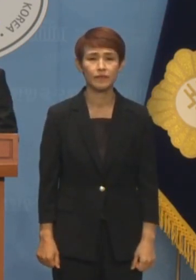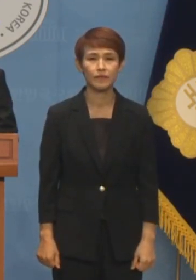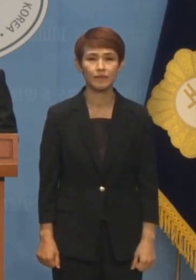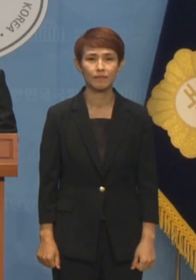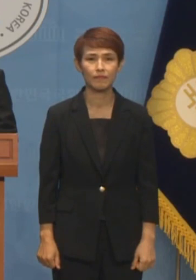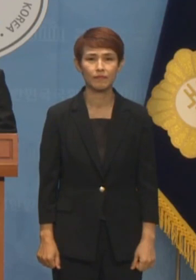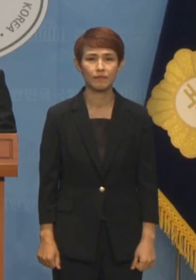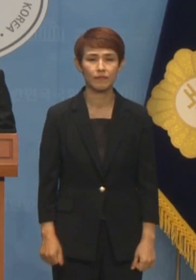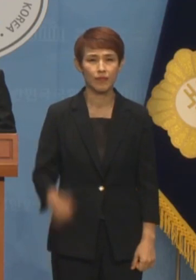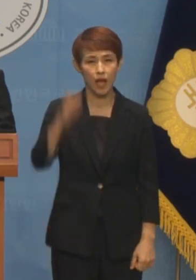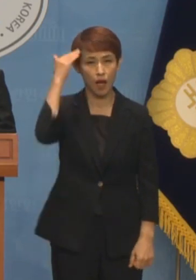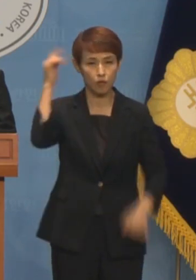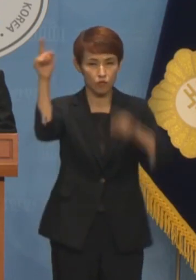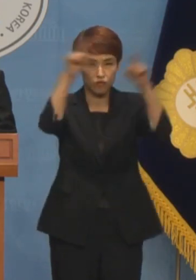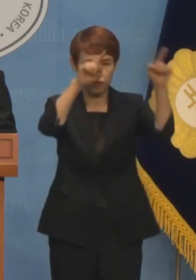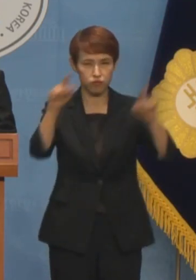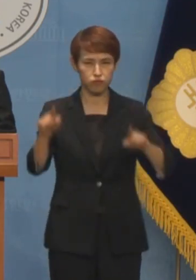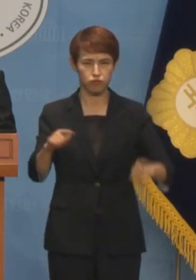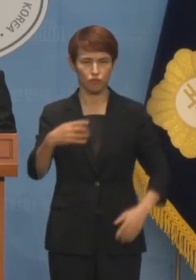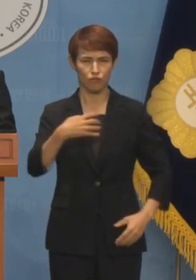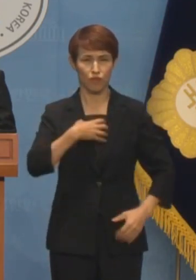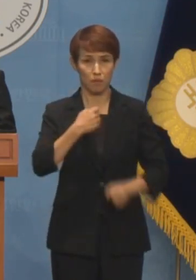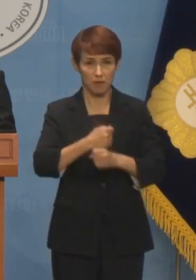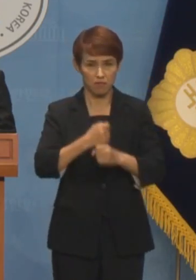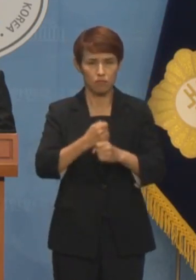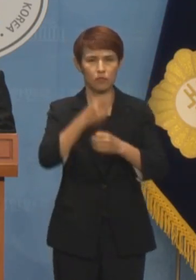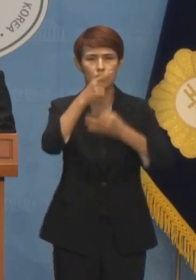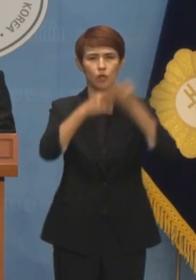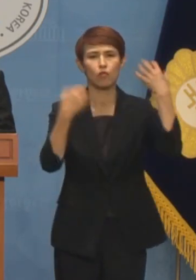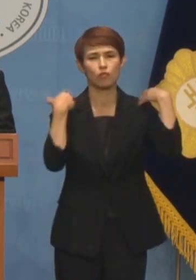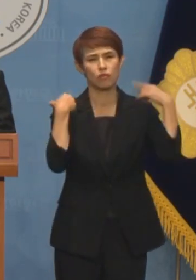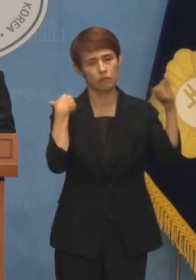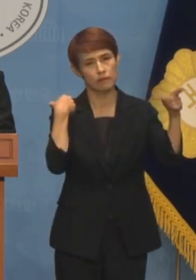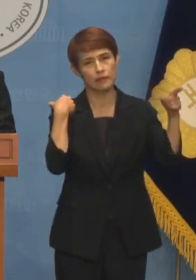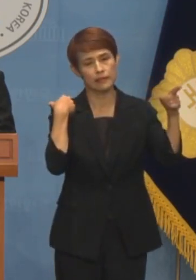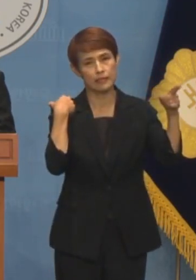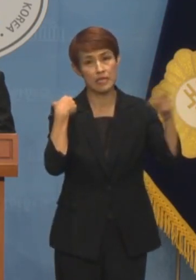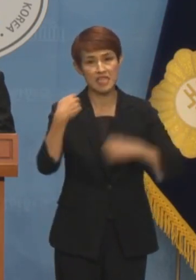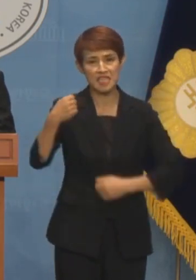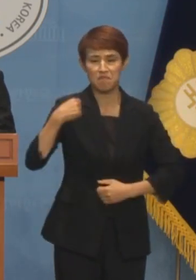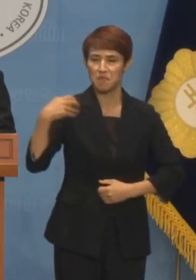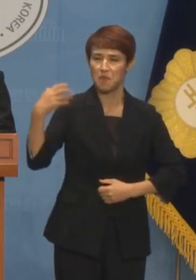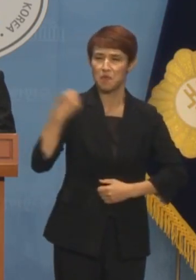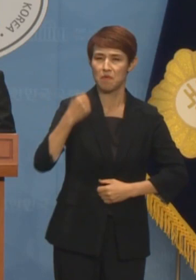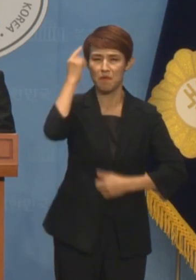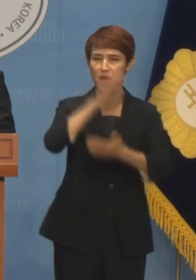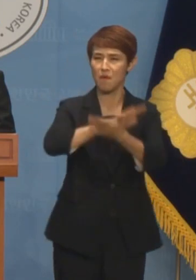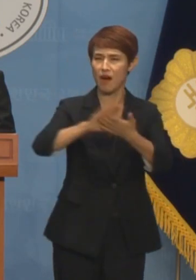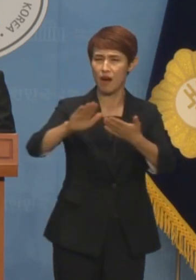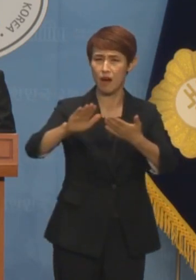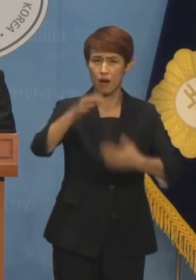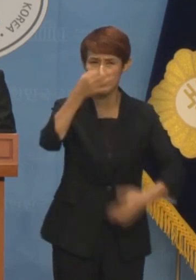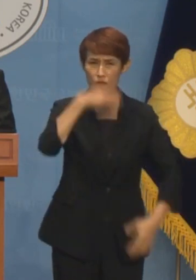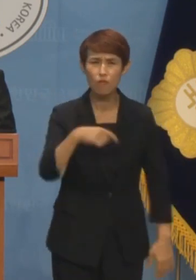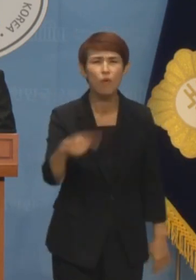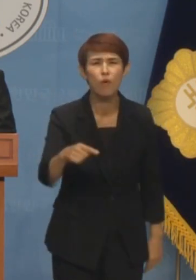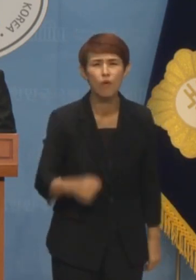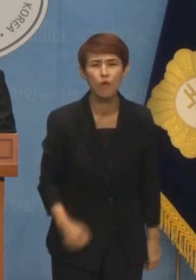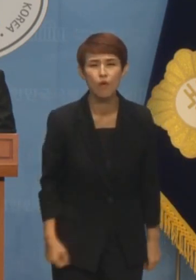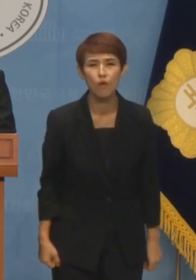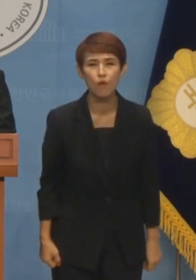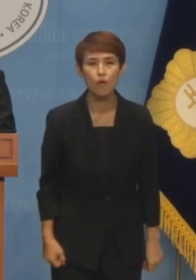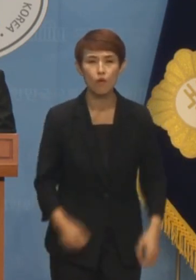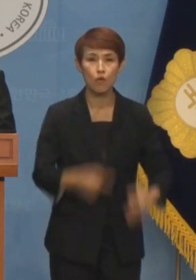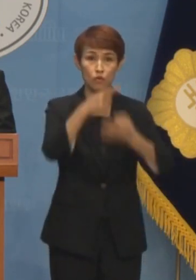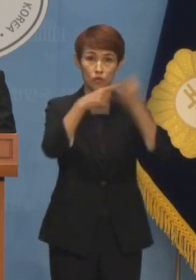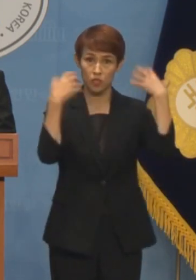한반도 리스크만 키우는 윤석열 정부, 힘에 의한 평화에 어떤 실익이 있습니까? 윤석열